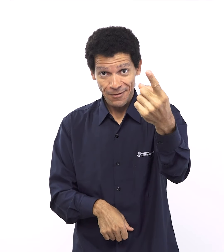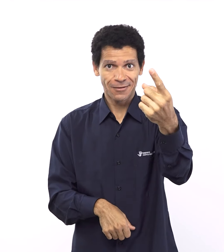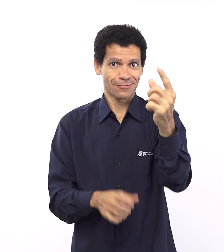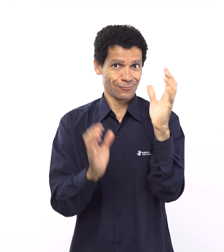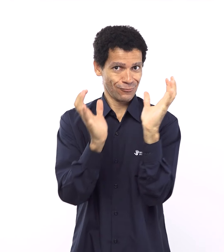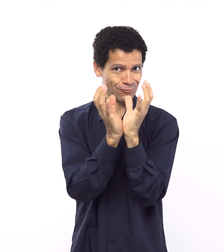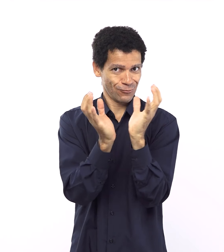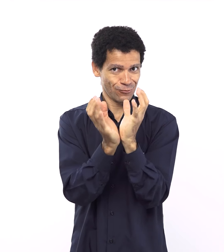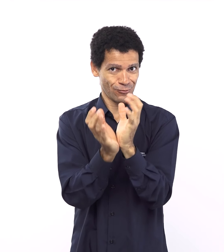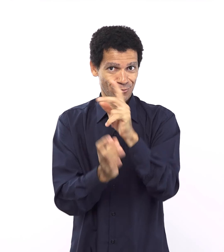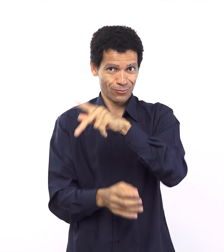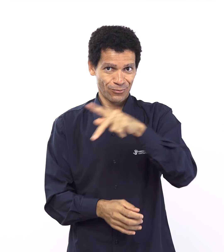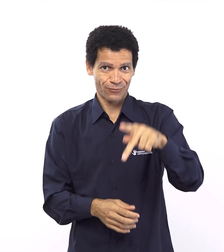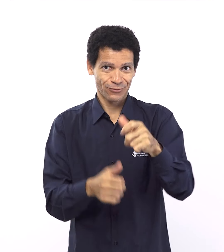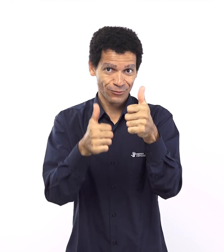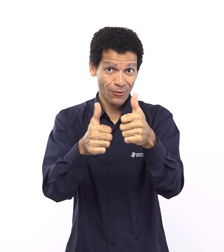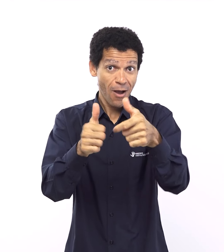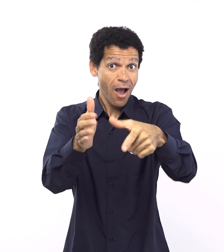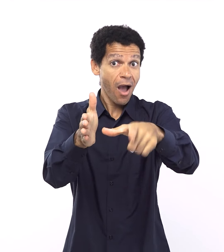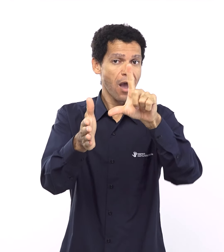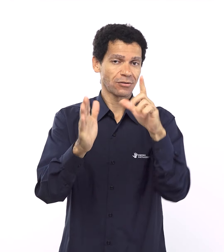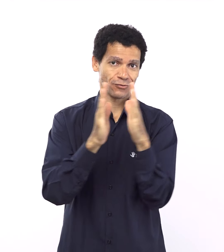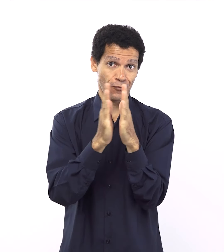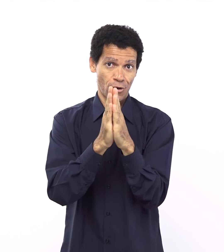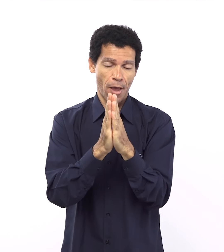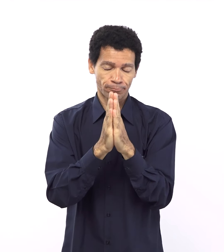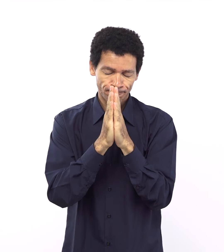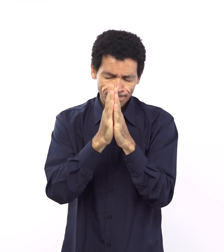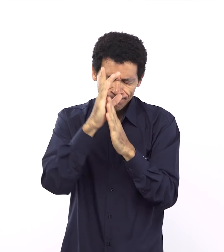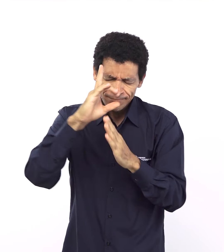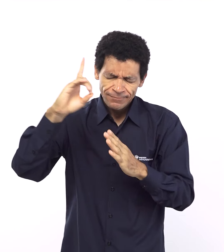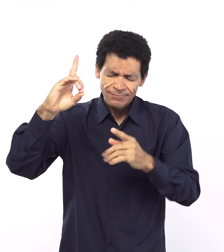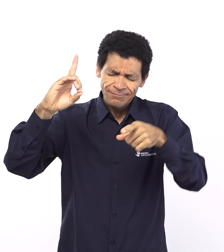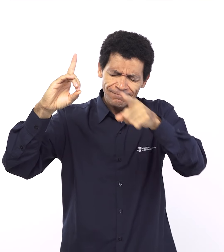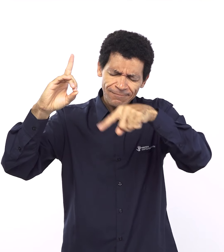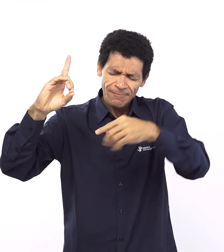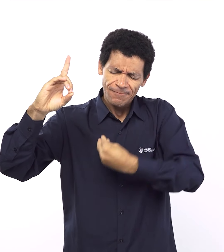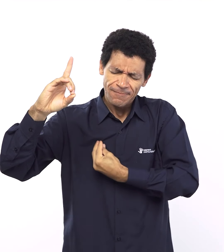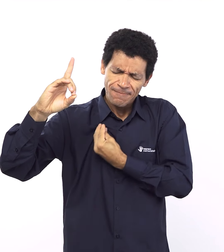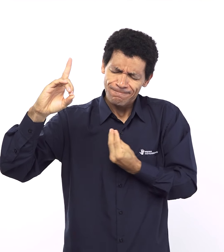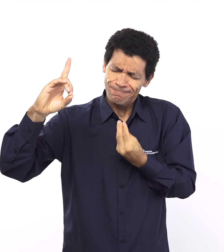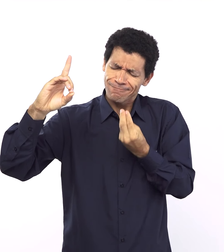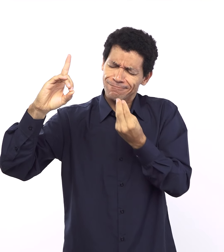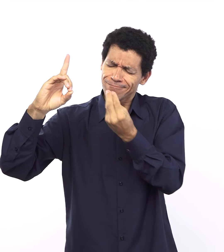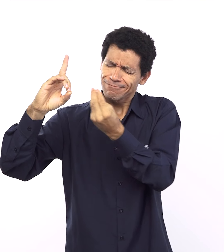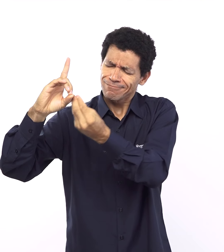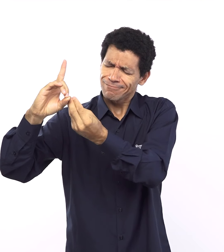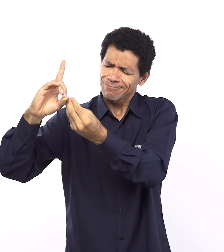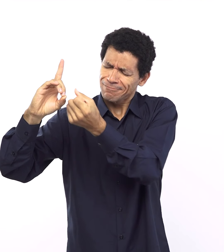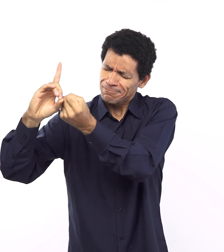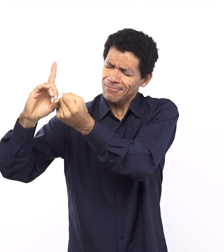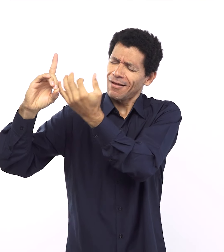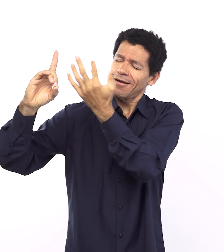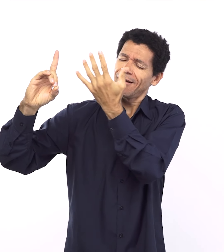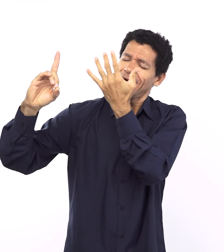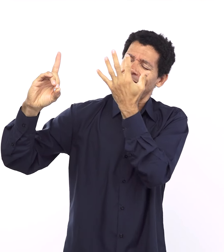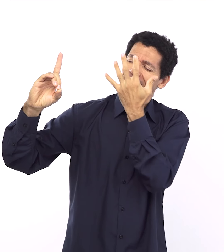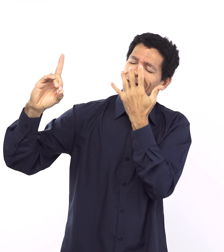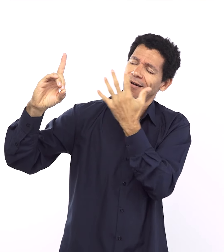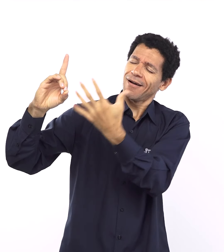amado entregamos a nossa vida nas suas mãos pedimos que o Senhor derrame o seu amor e sua misericórdia sobre